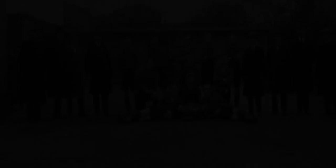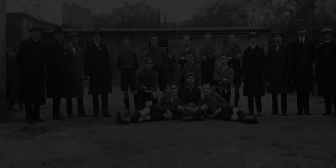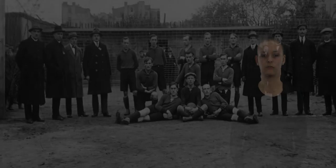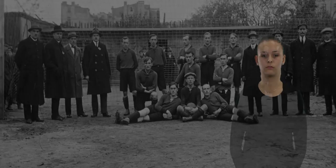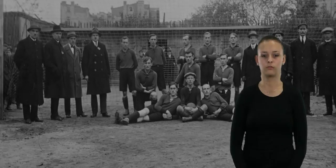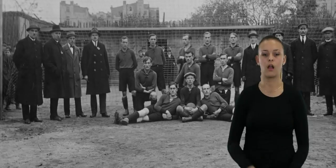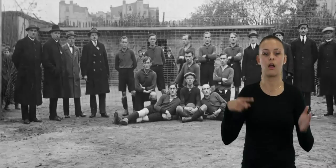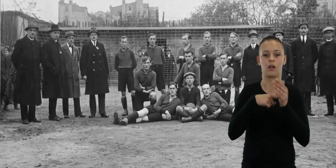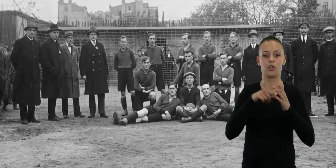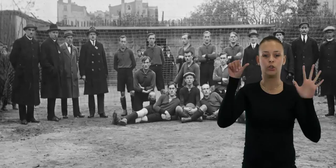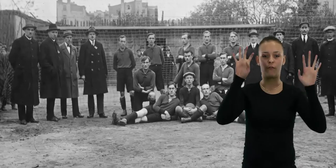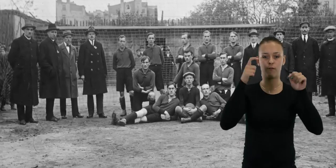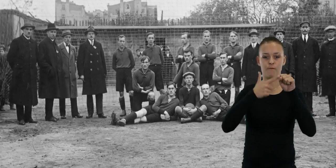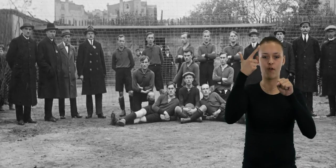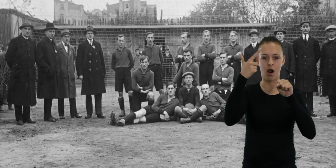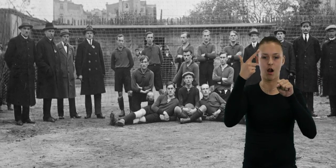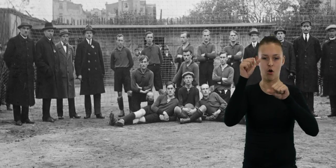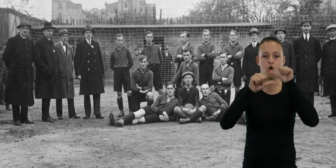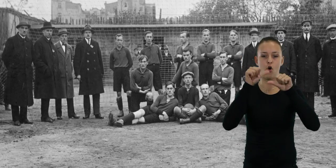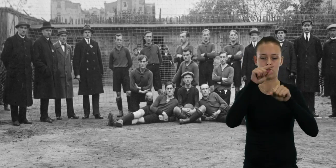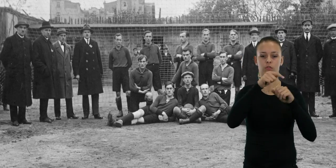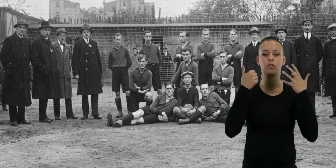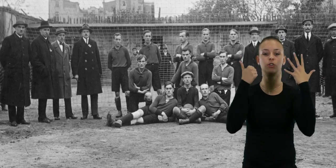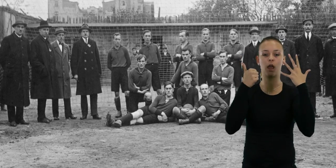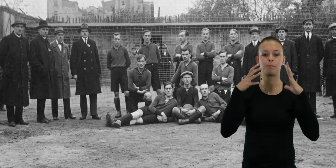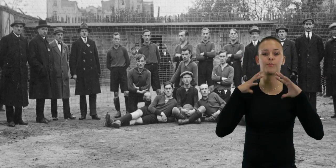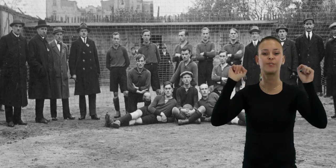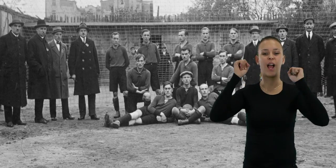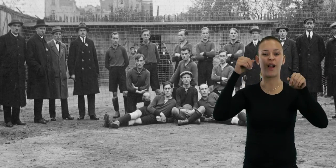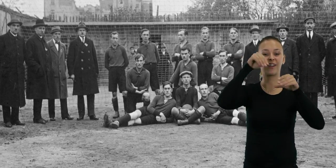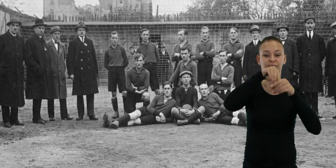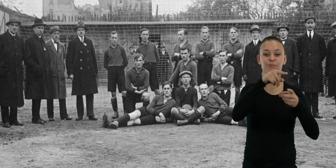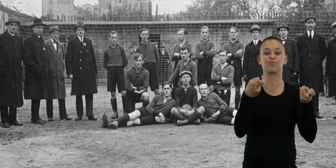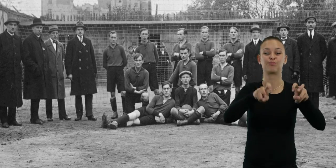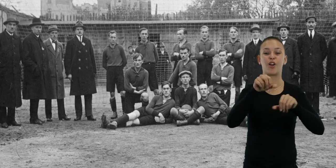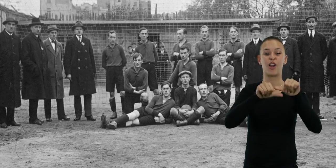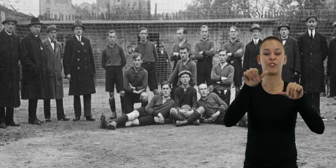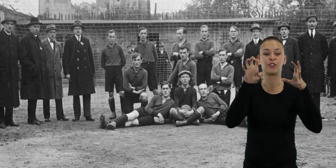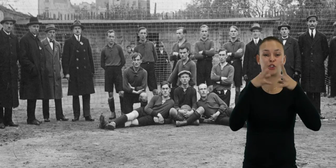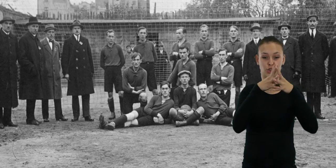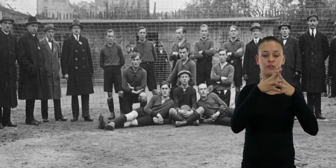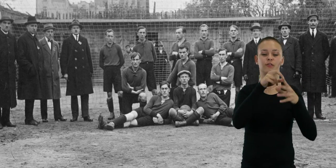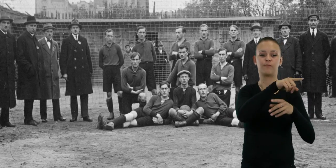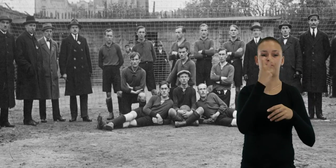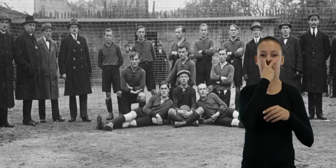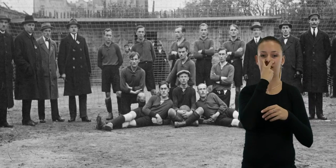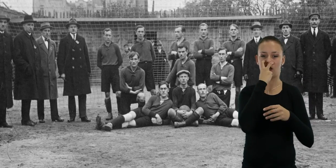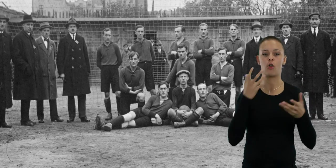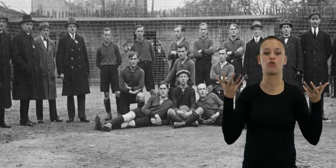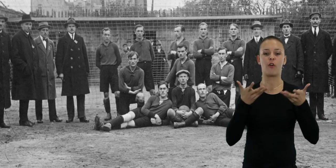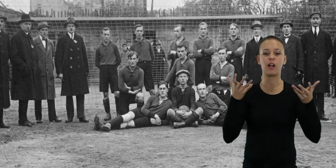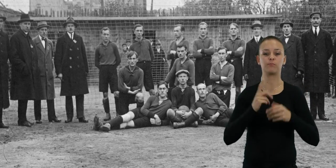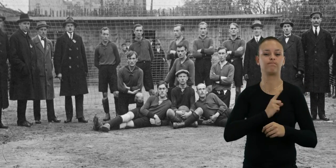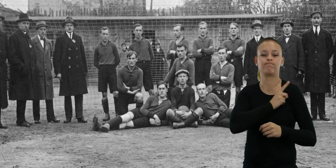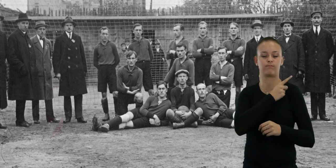W 1922 roku z inicjatywy sześciu byłych działaczy powstałego w 1910 roku Widzewskiego